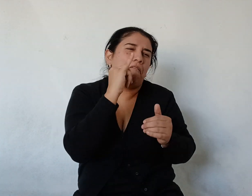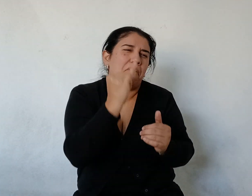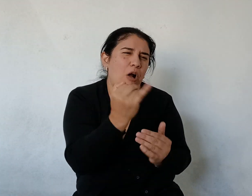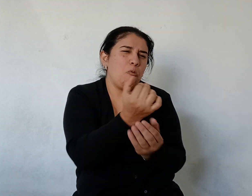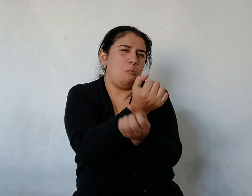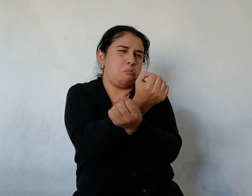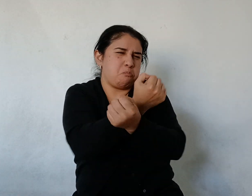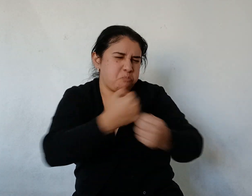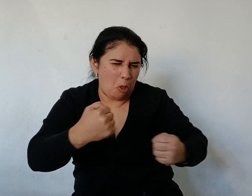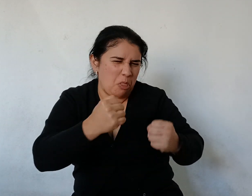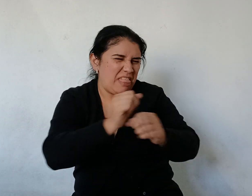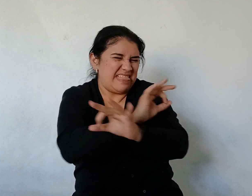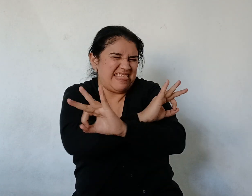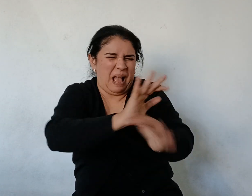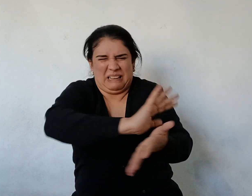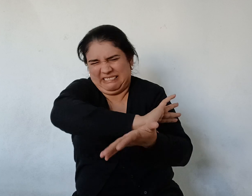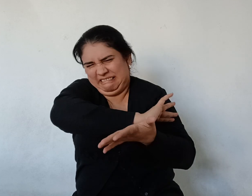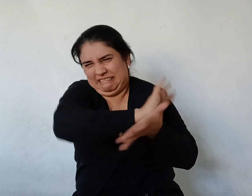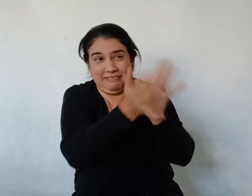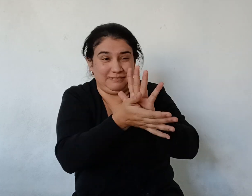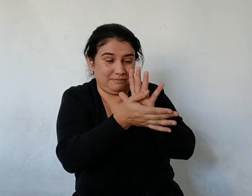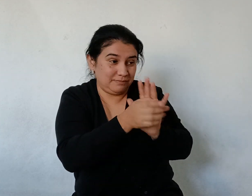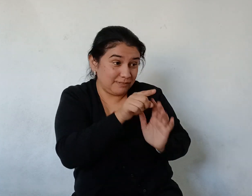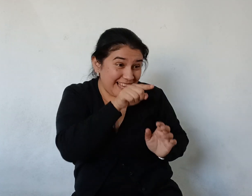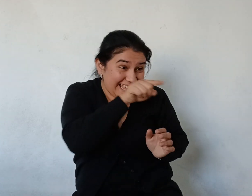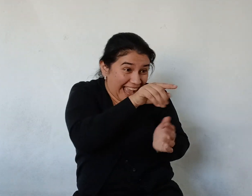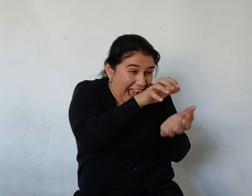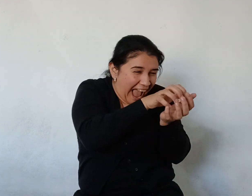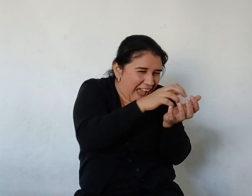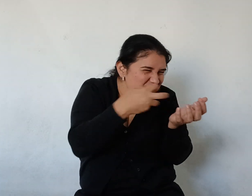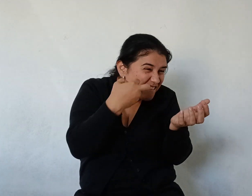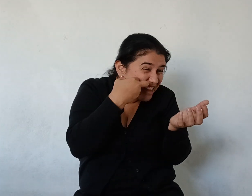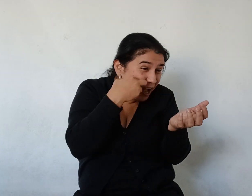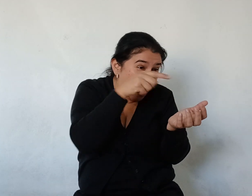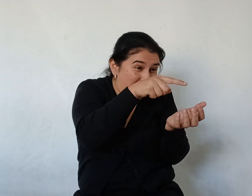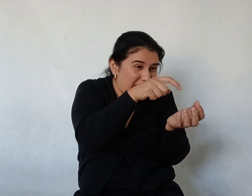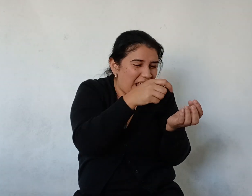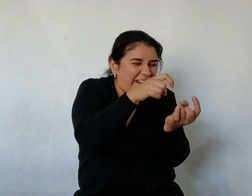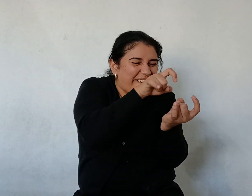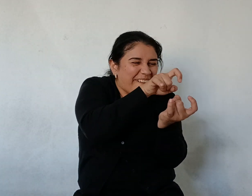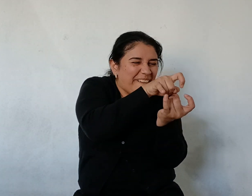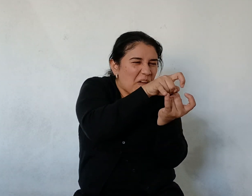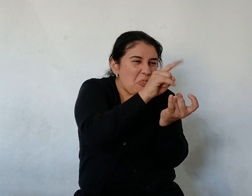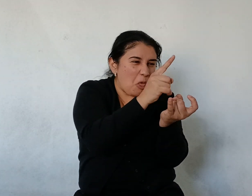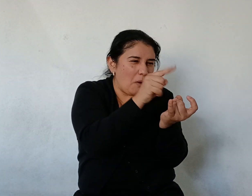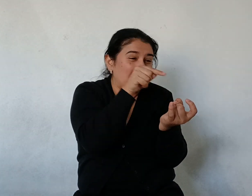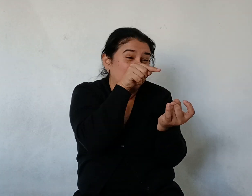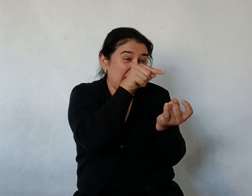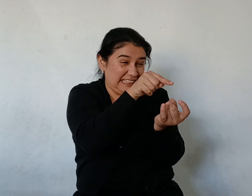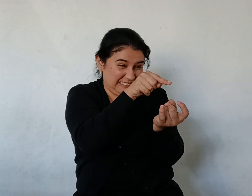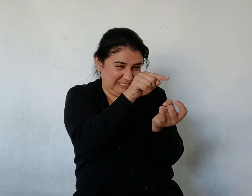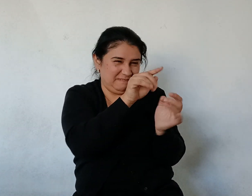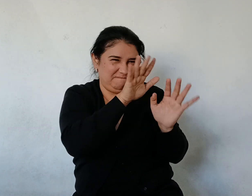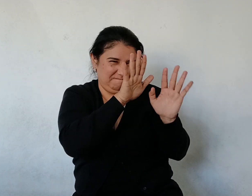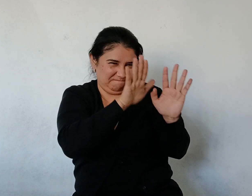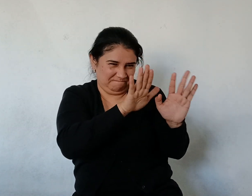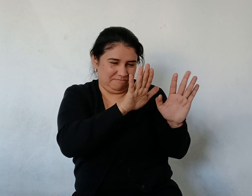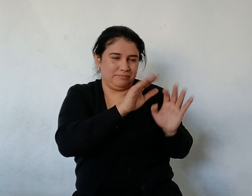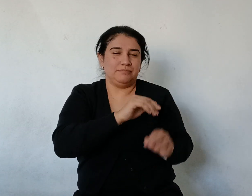Y que no tiene Sino dos dientes En los costados De la boca El viejo Y sabio Yacaré Al ver que el